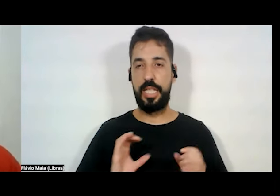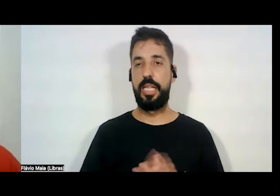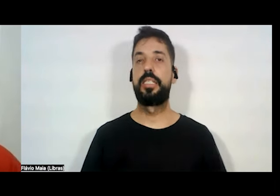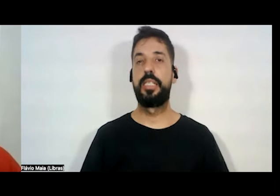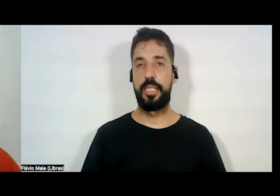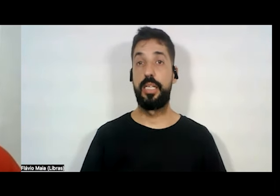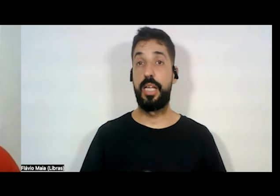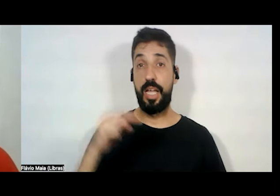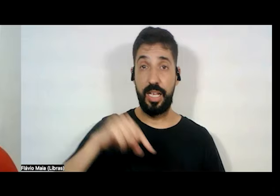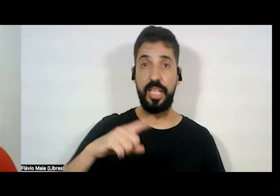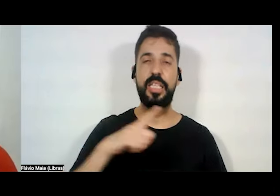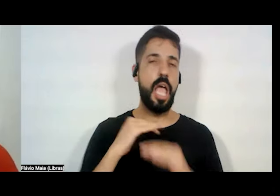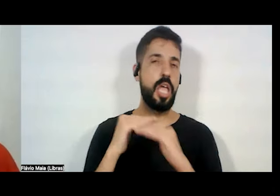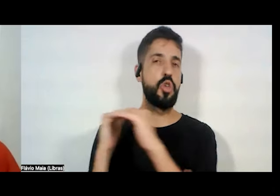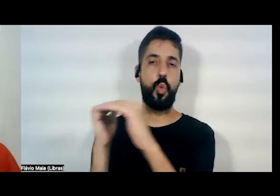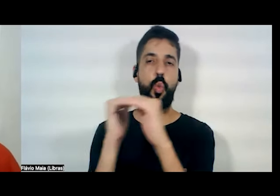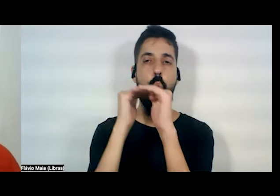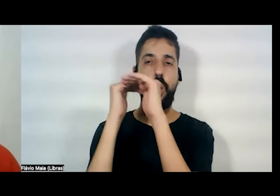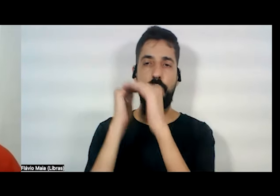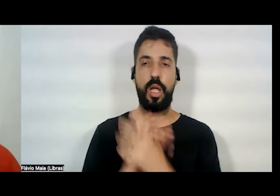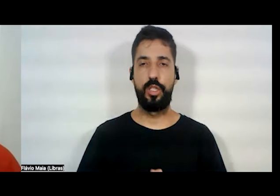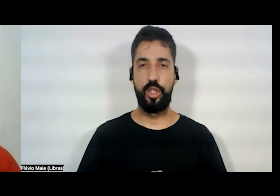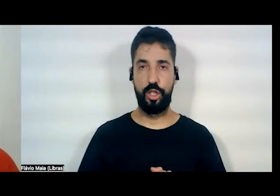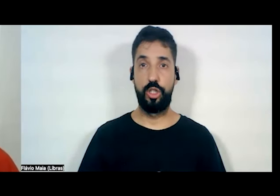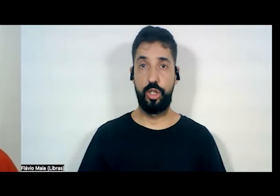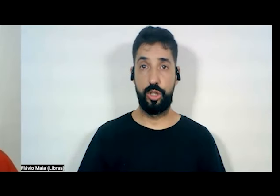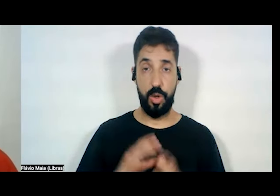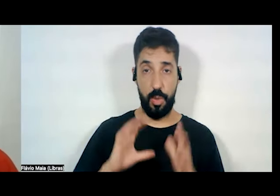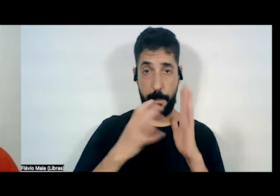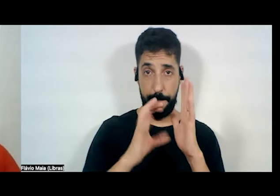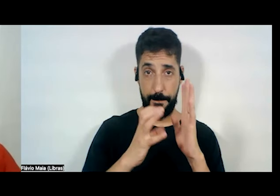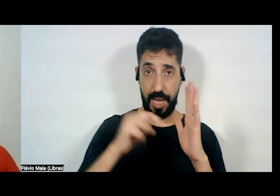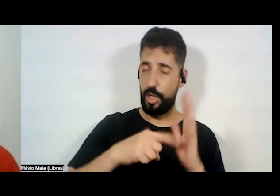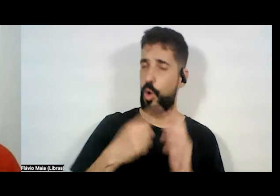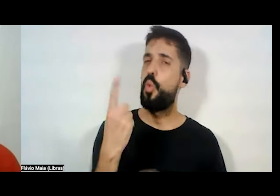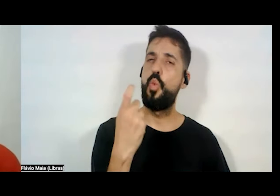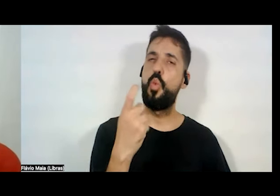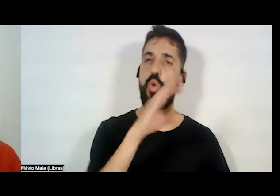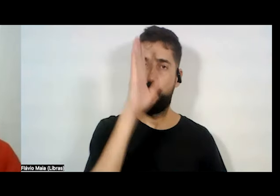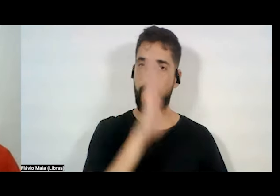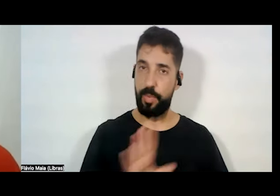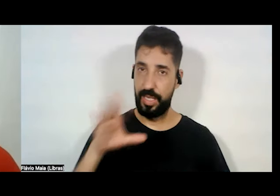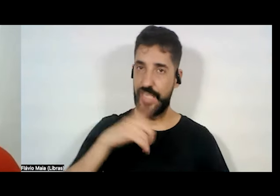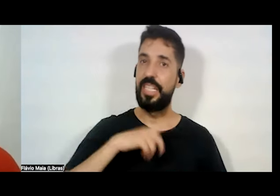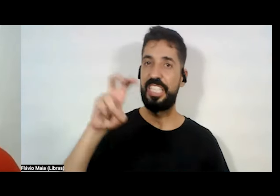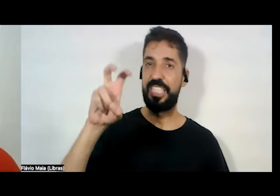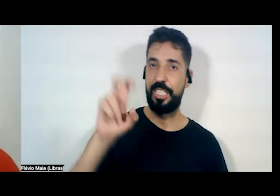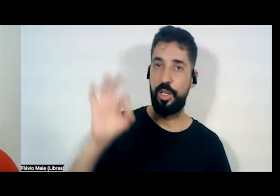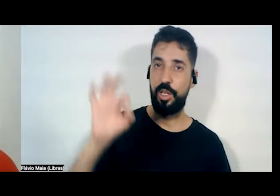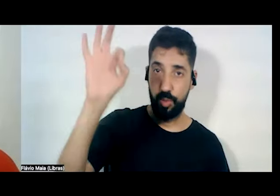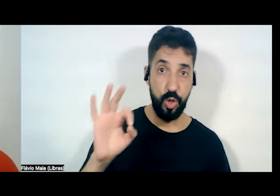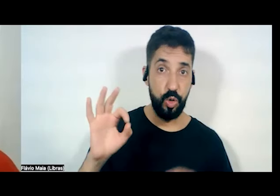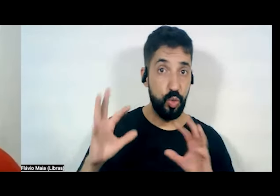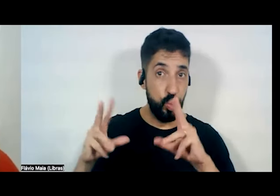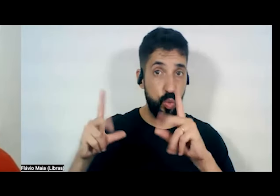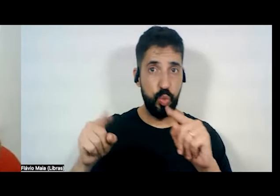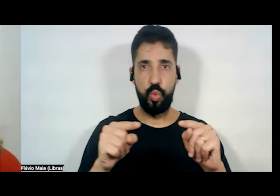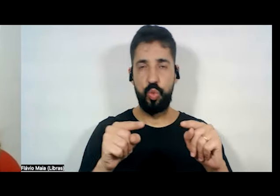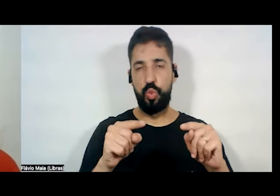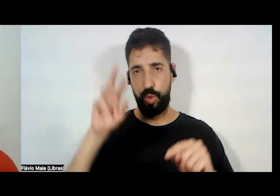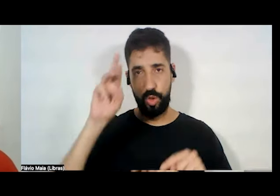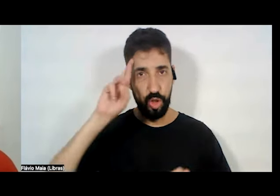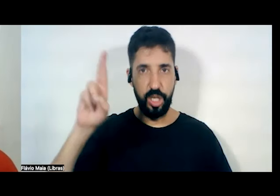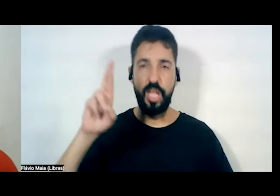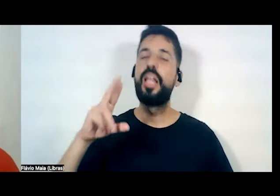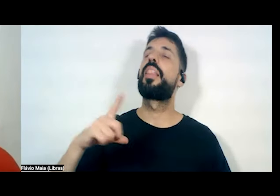temos igualdade. O nosso partido é o único do Brasil que 50% de todos os níveis de direção é das